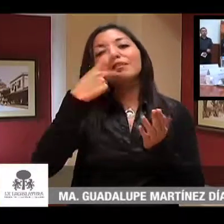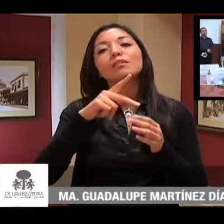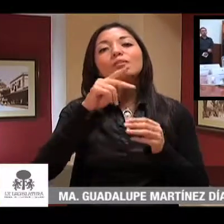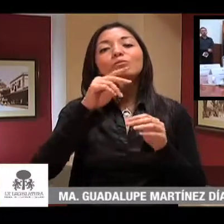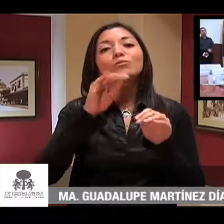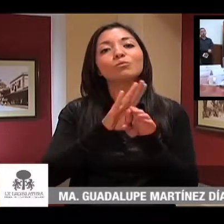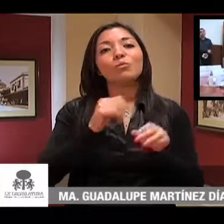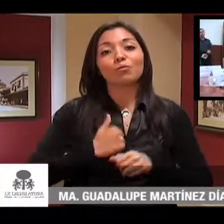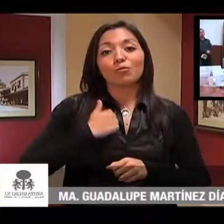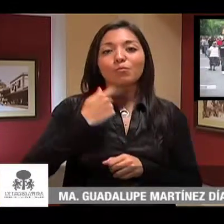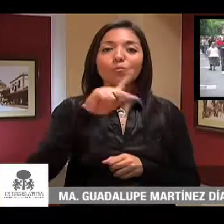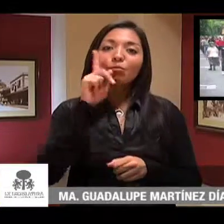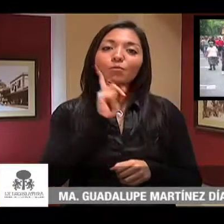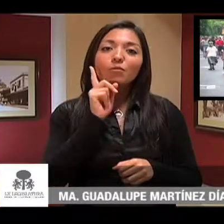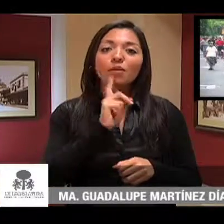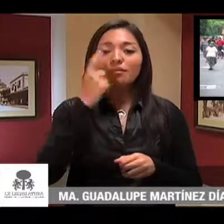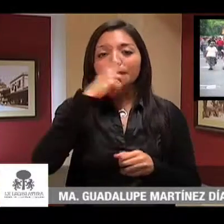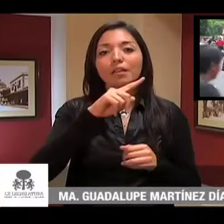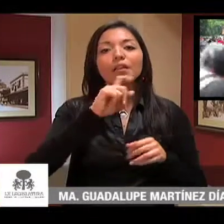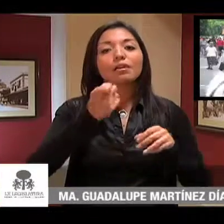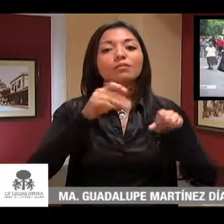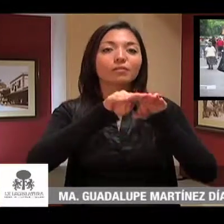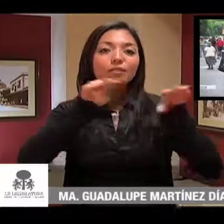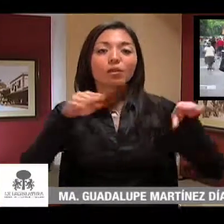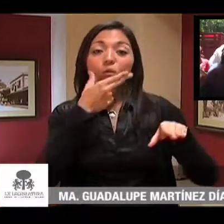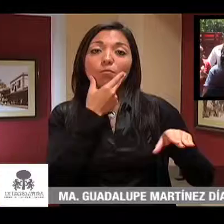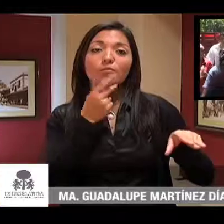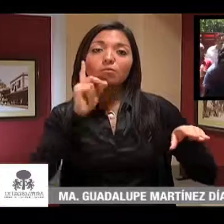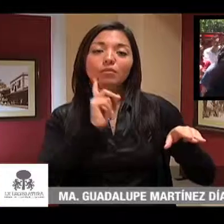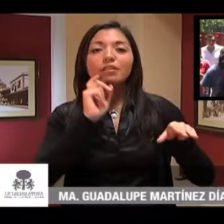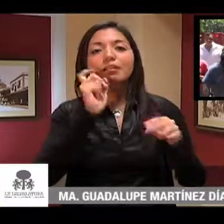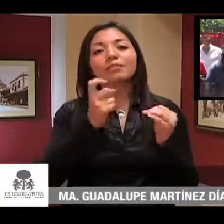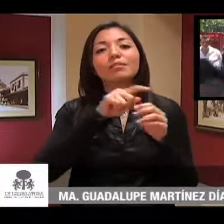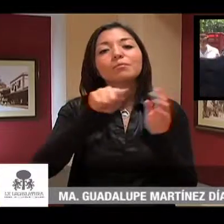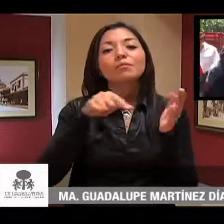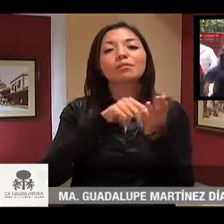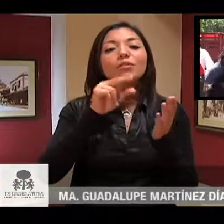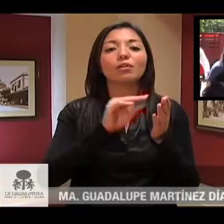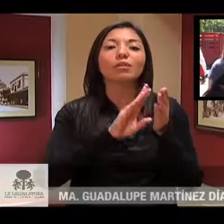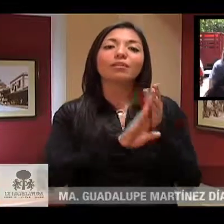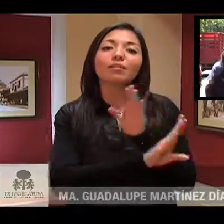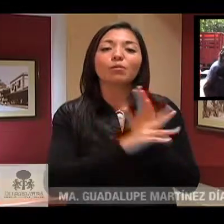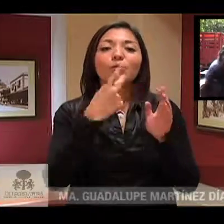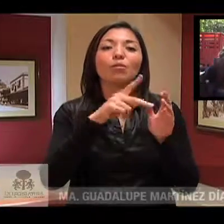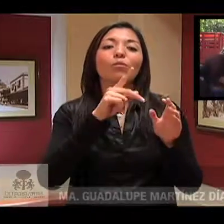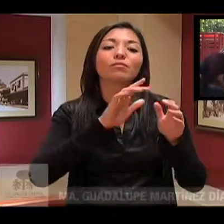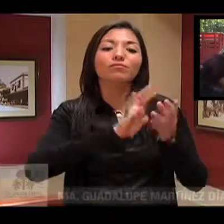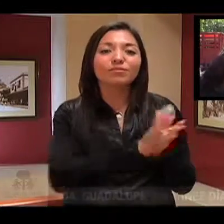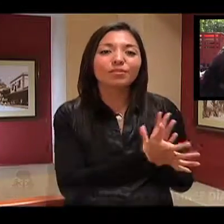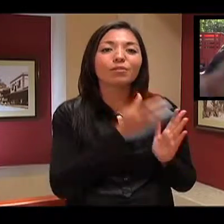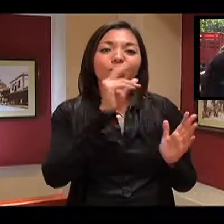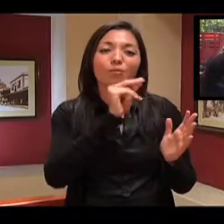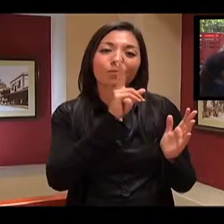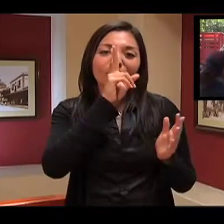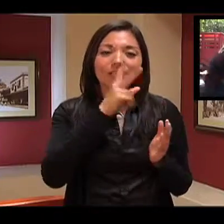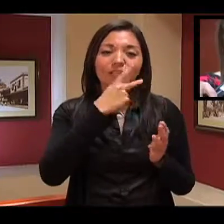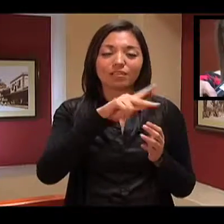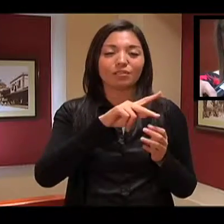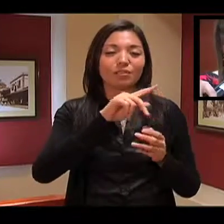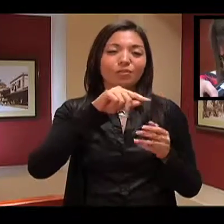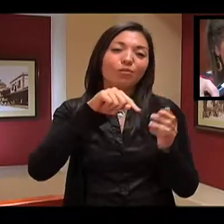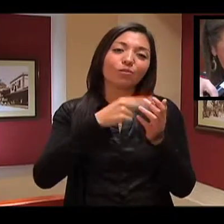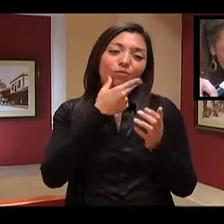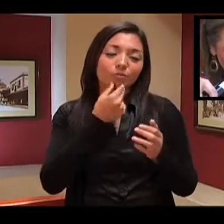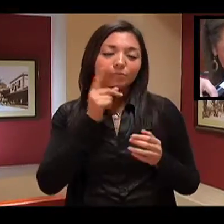empoderamiento de la mujer, impulsar la paridad entre hombres y mujeres, además de combatir la discriminación, violencia y la marginación de género.